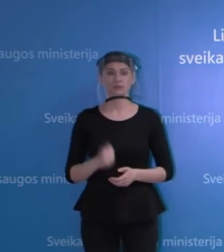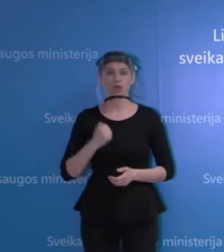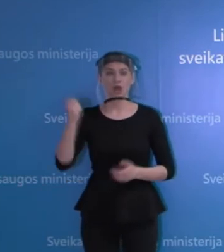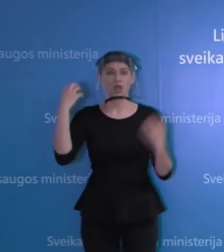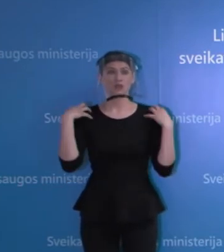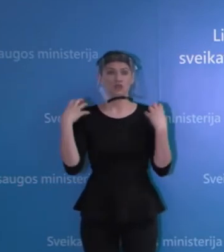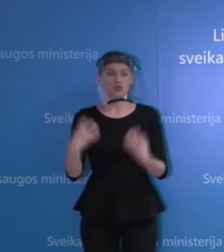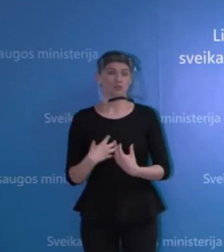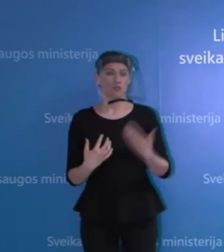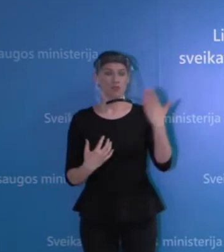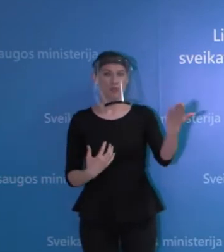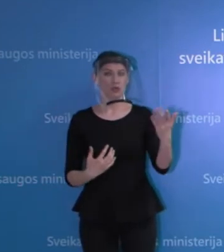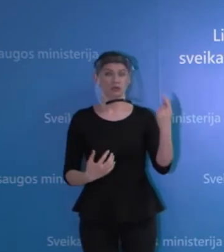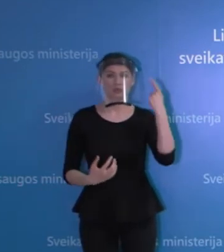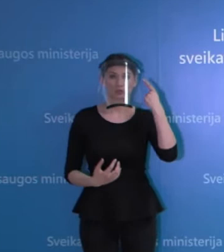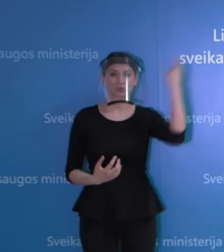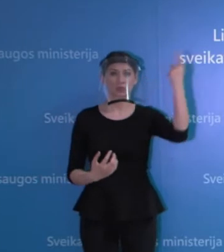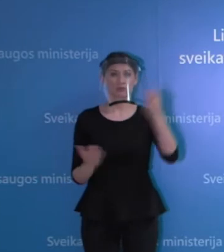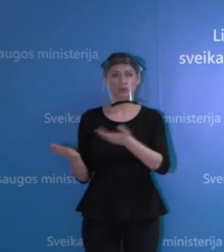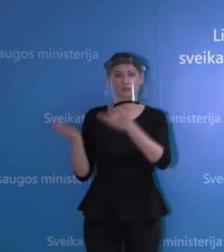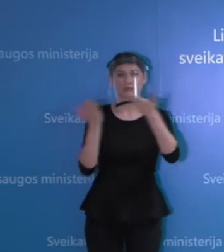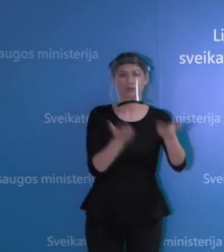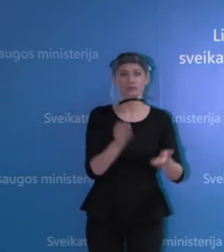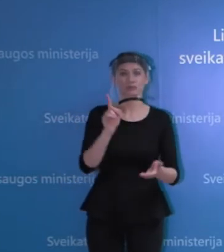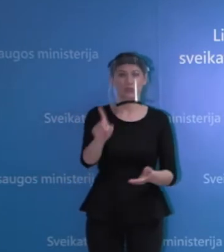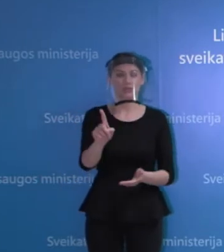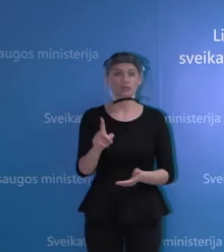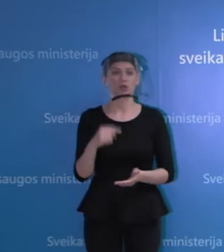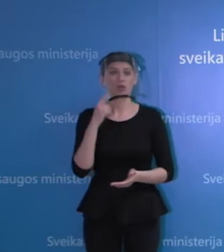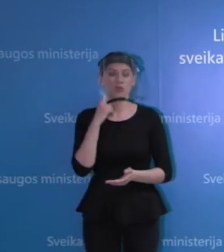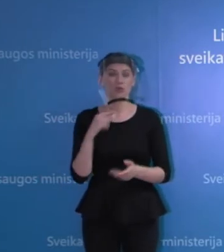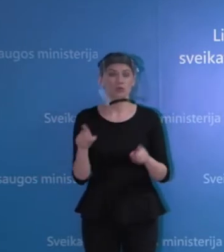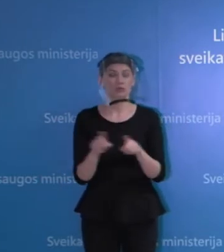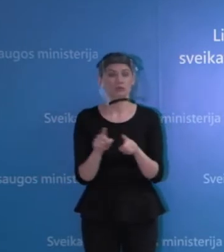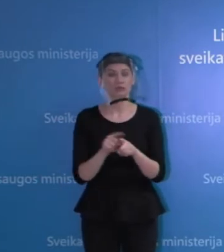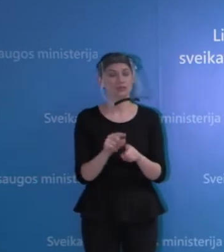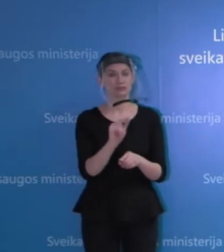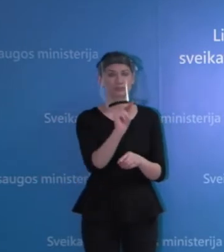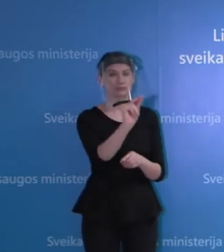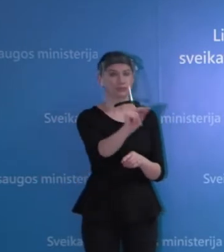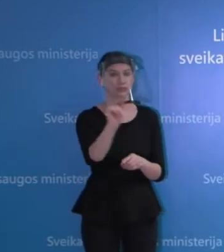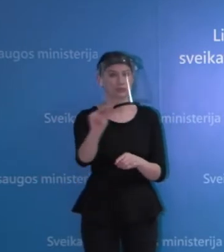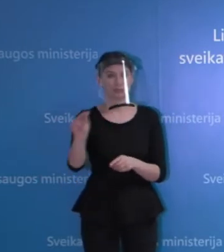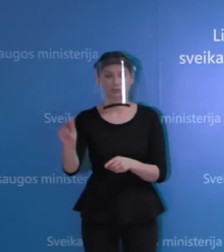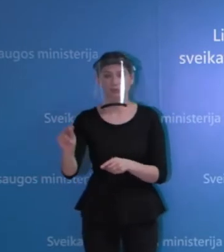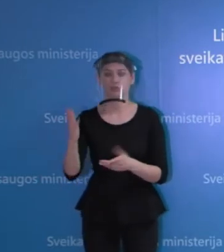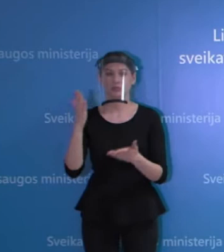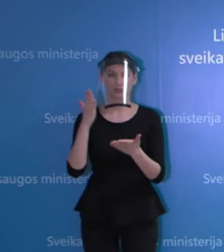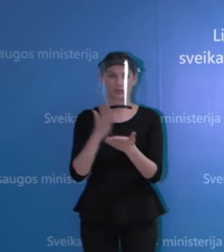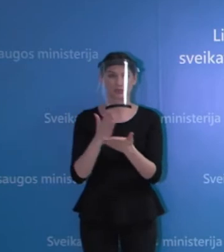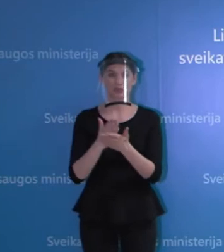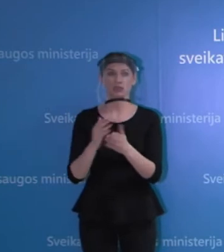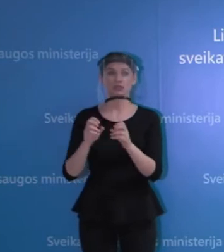meru už iniciatyvą, bet iš tiesų norėčiau paraginti ir priminti, kad turim organizuojančią